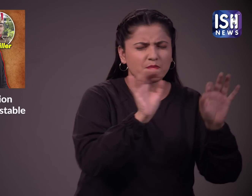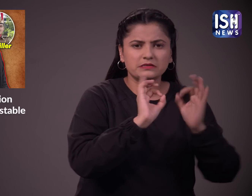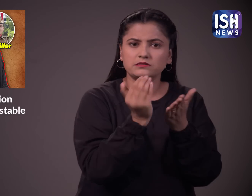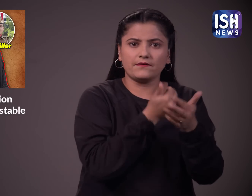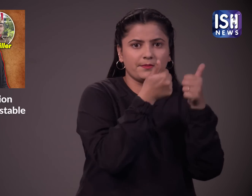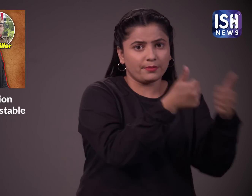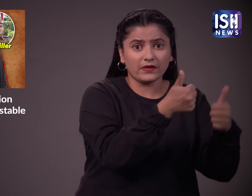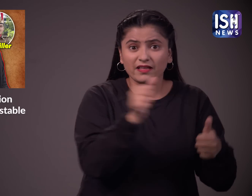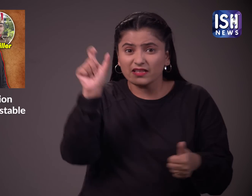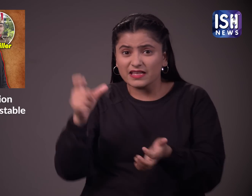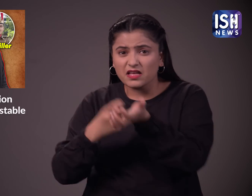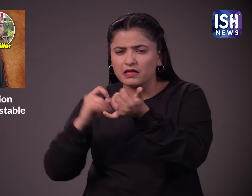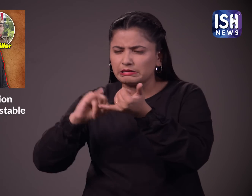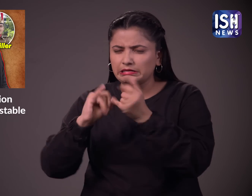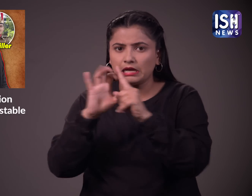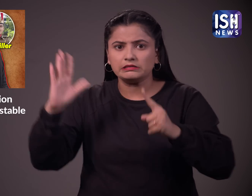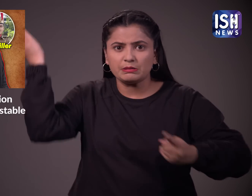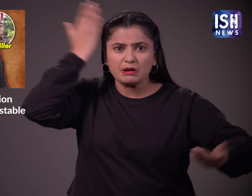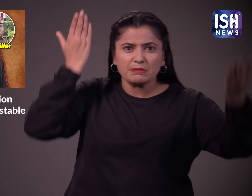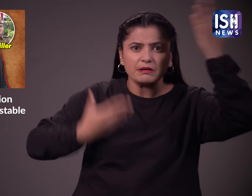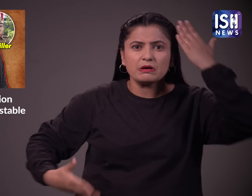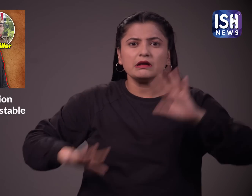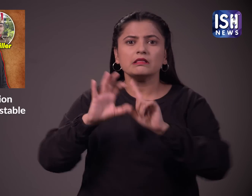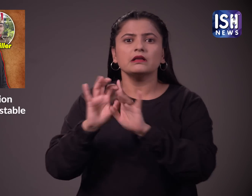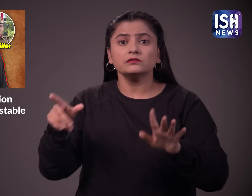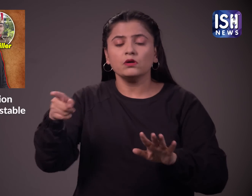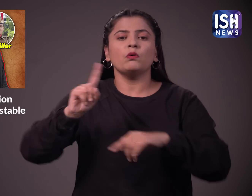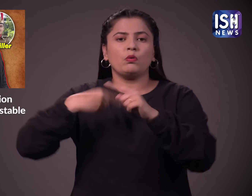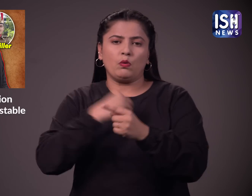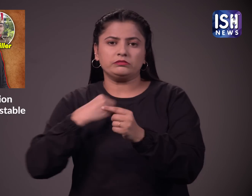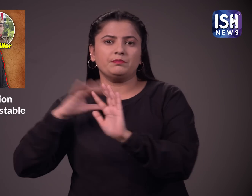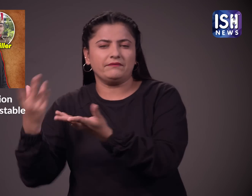घायल नहीं हुआ था लेकिन कॉंस्टेबल गंबीर रूप से घायर हो गया था और उसे अस्पताल ले जाया गया